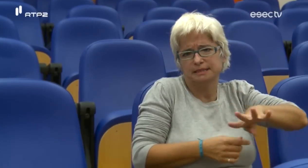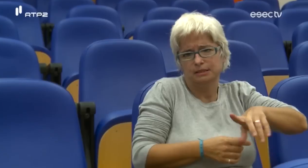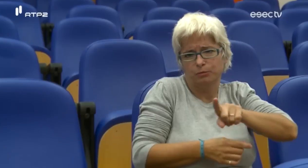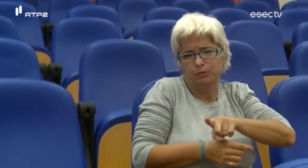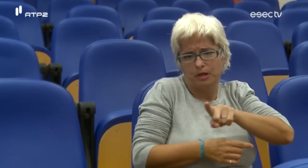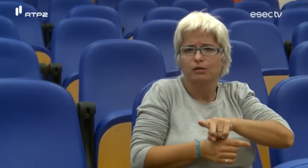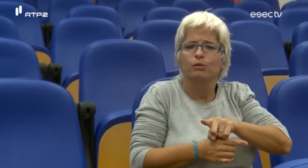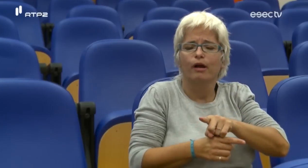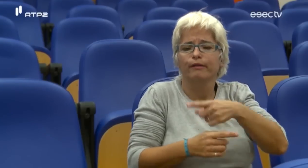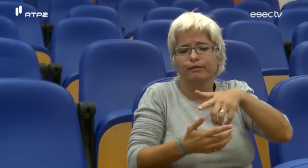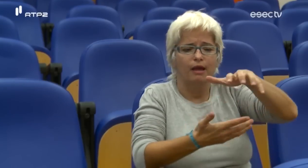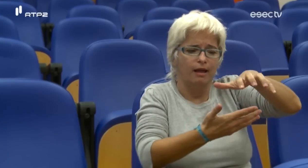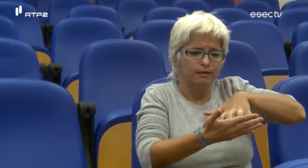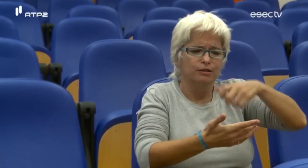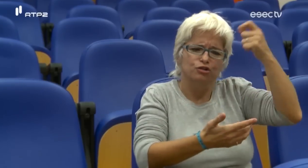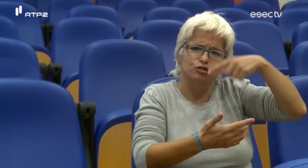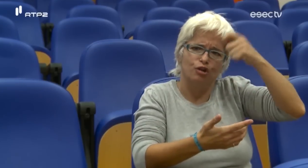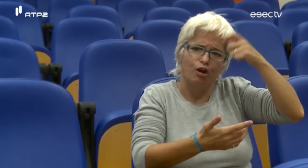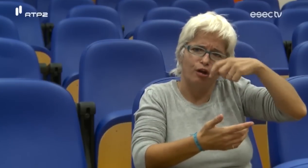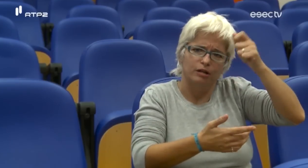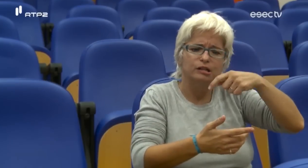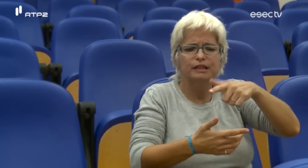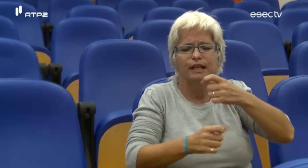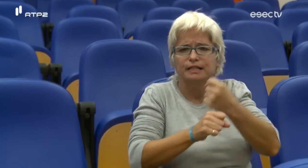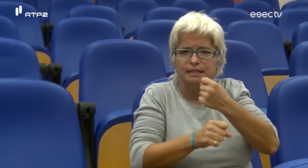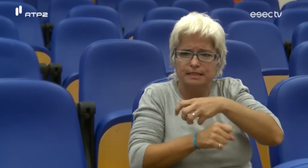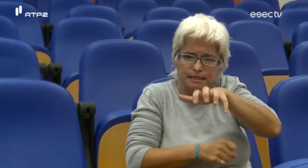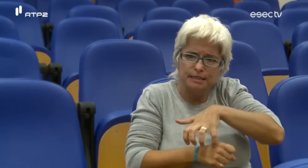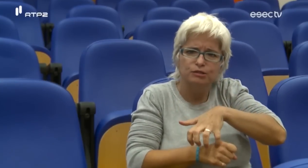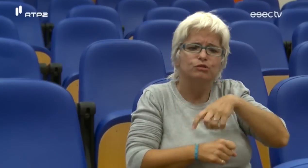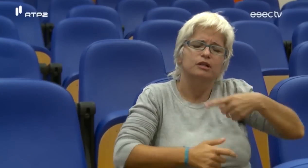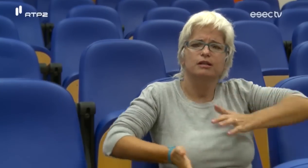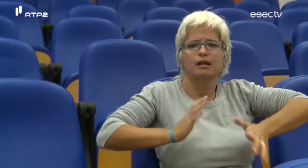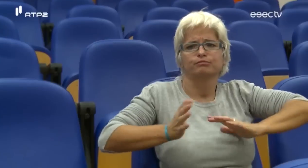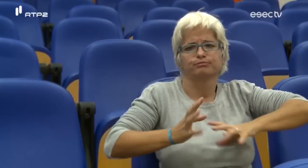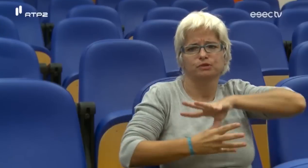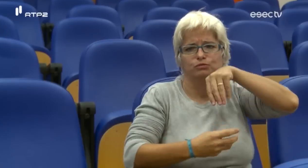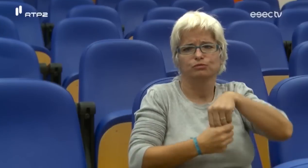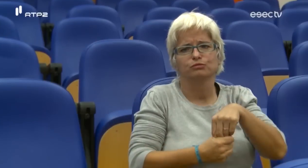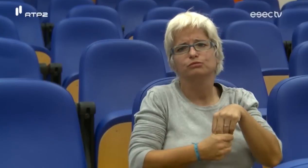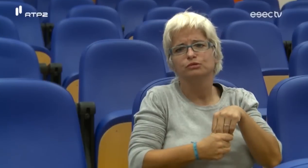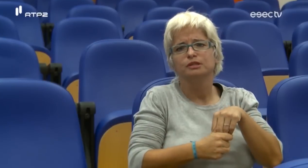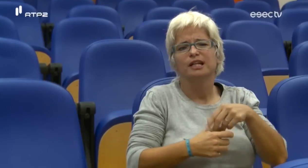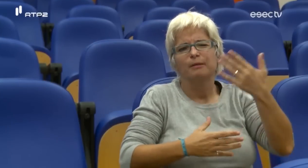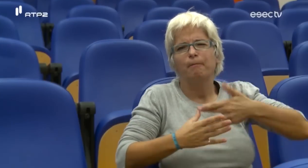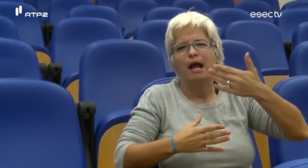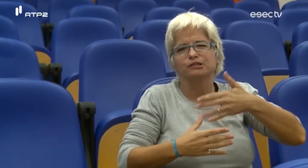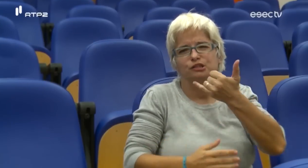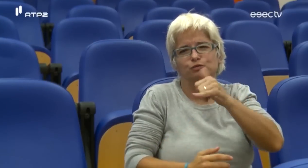é um manual só do primeiro ano tem as histórias tem exercícios e tem o vídeo em língua